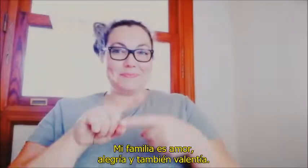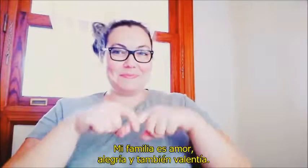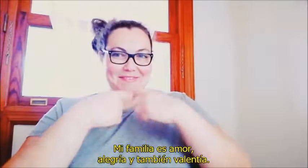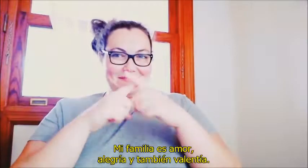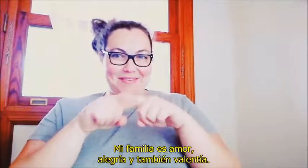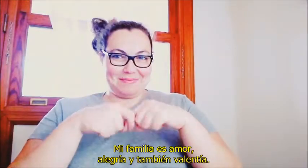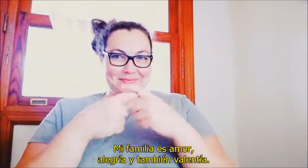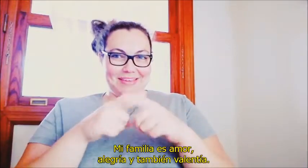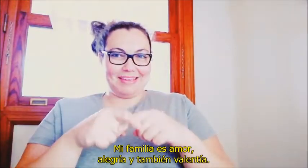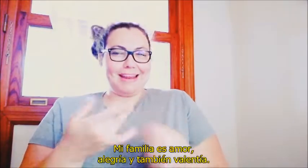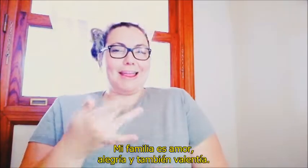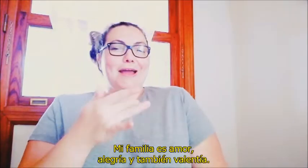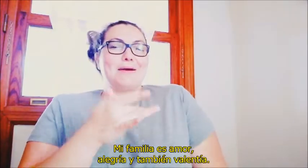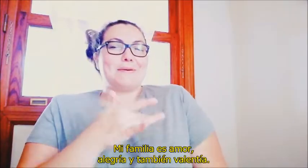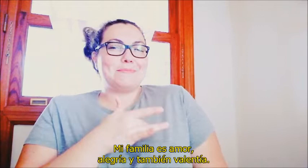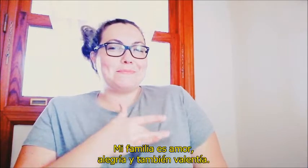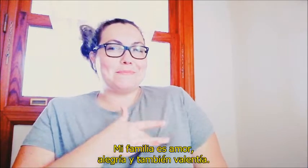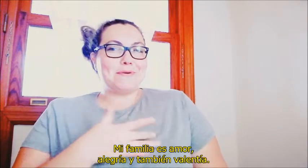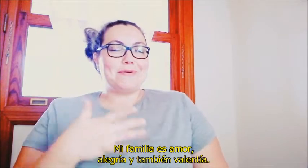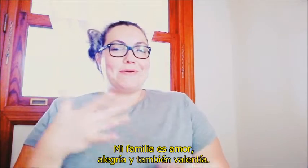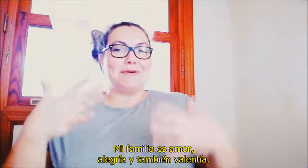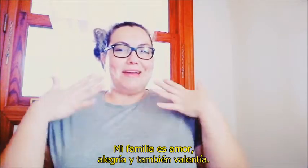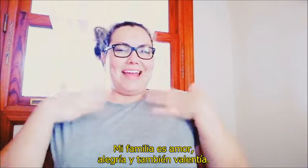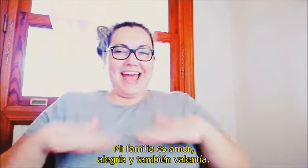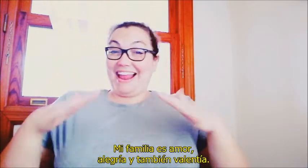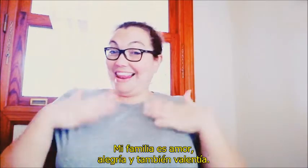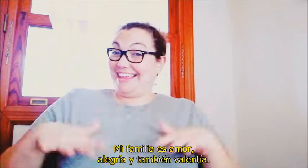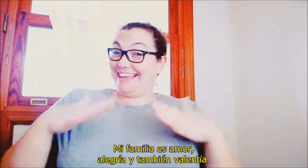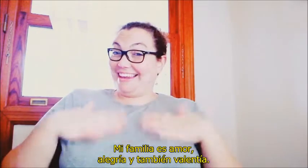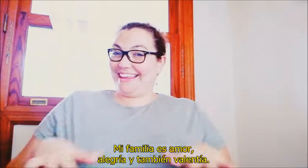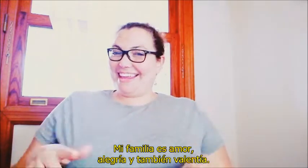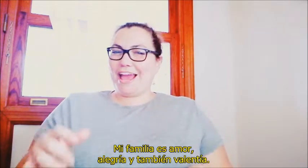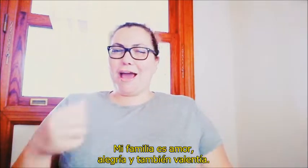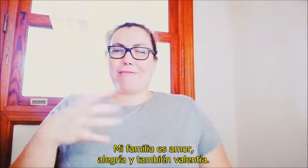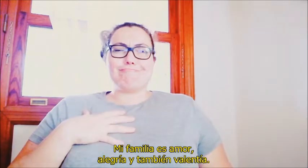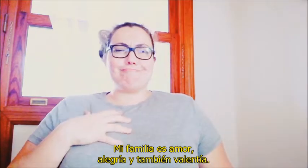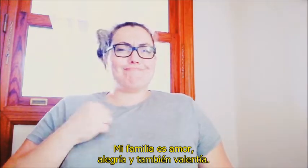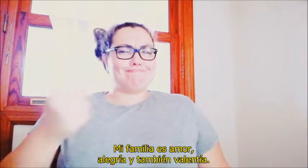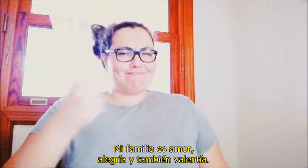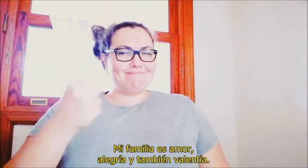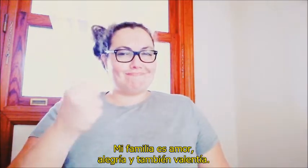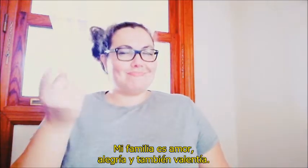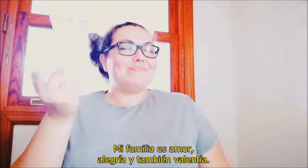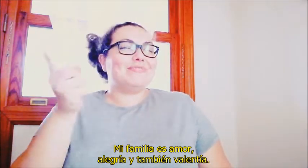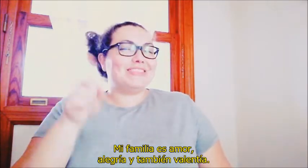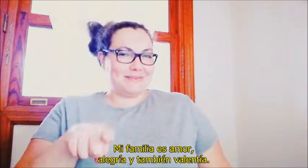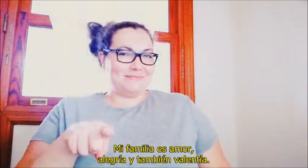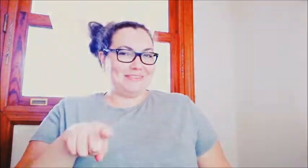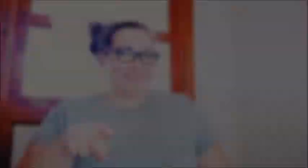Mi familia es amor, alegría y también valentía.